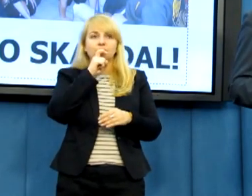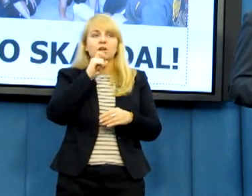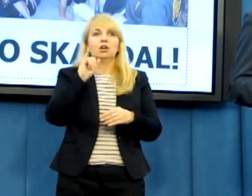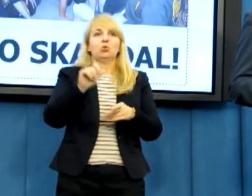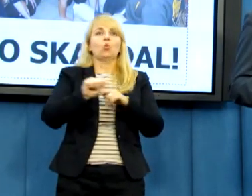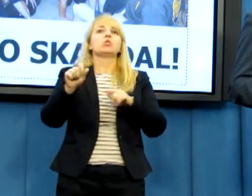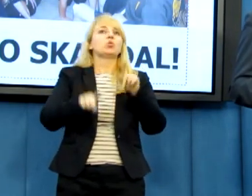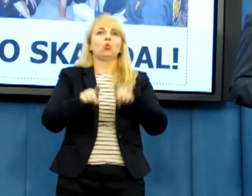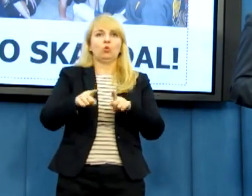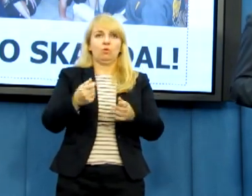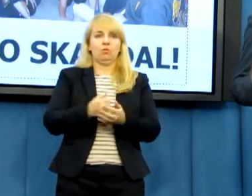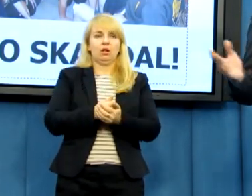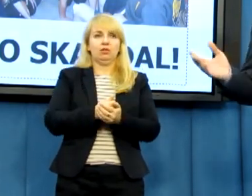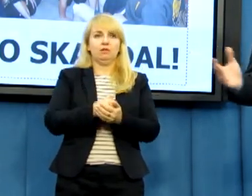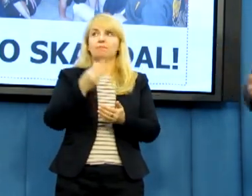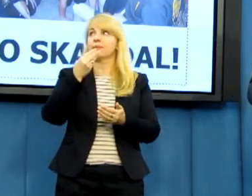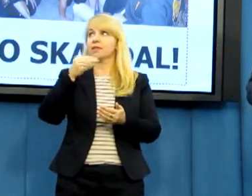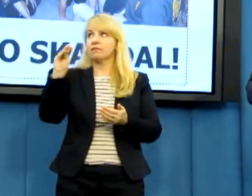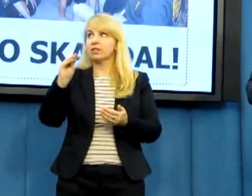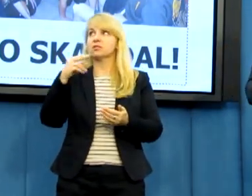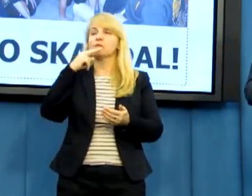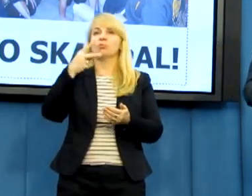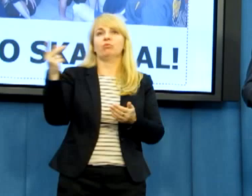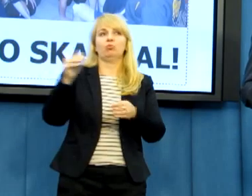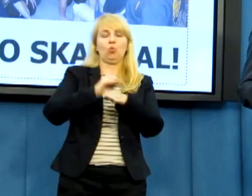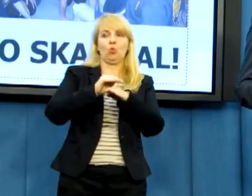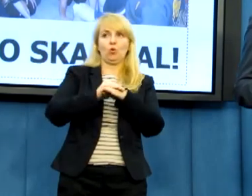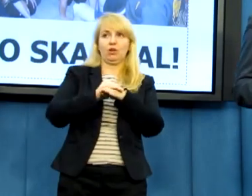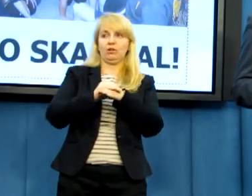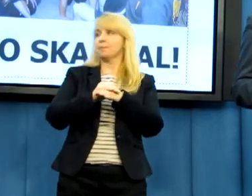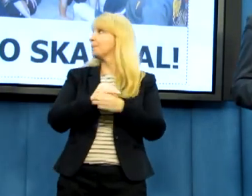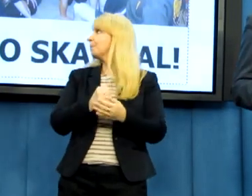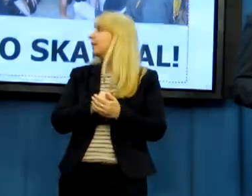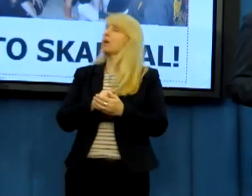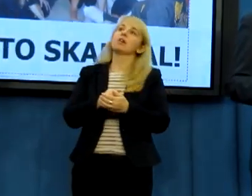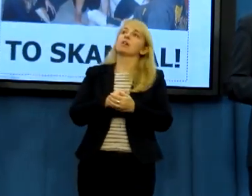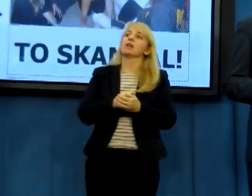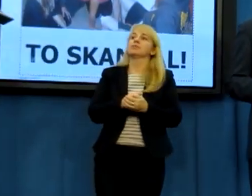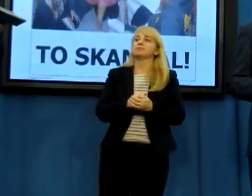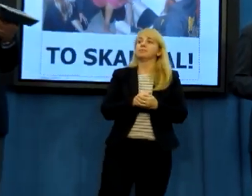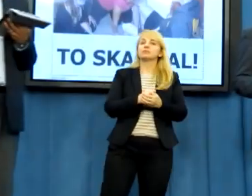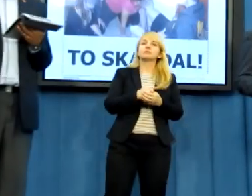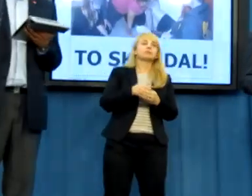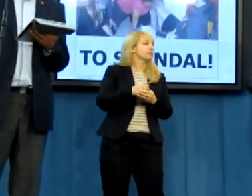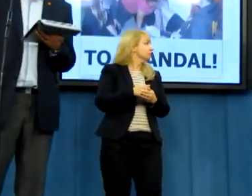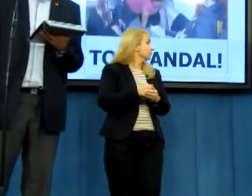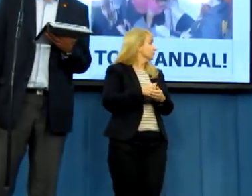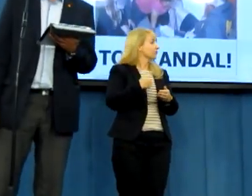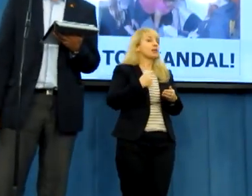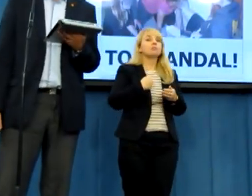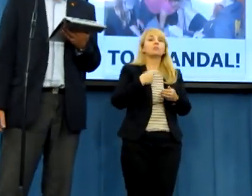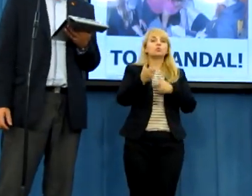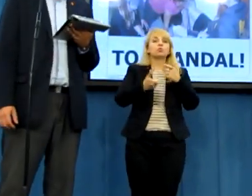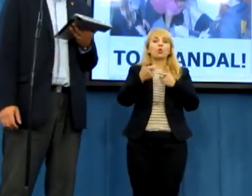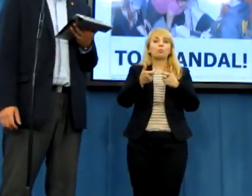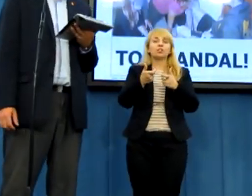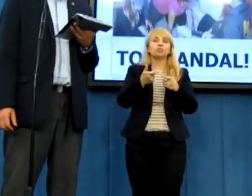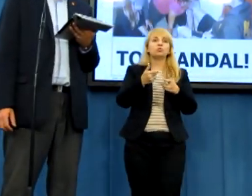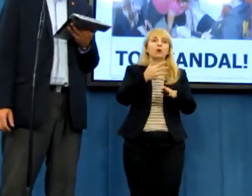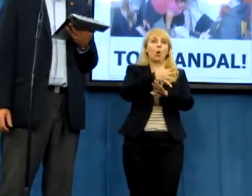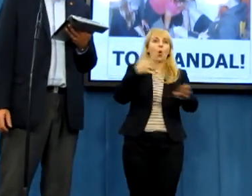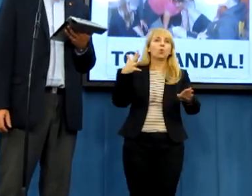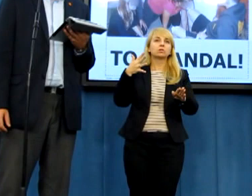Więcej na ten temat Andrzej Rozanek. Tak, my podjęliśmy tutaj dosyć radykalne działania.